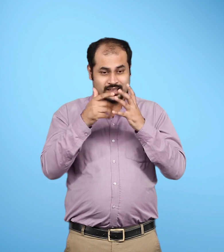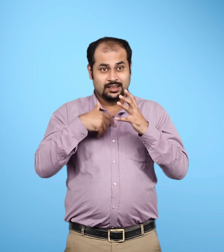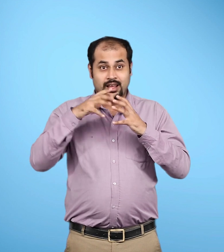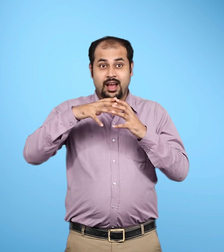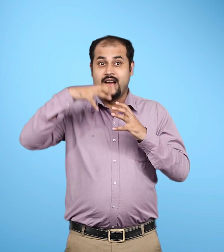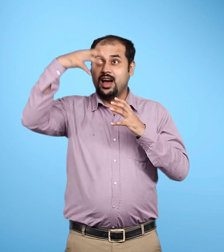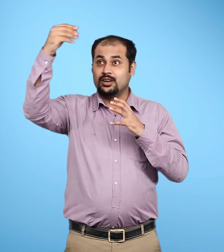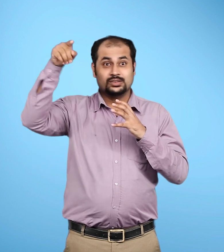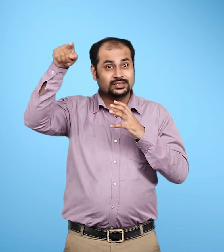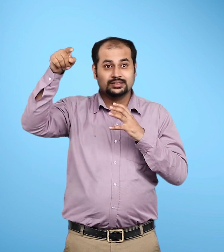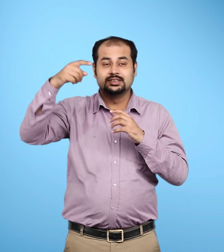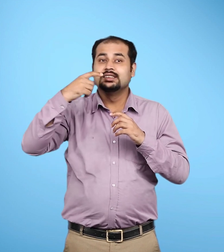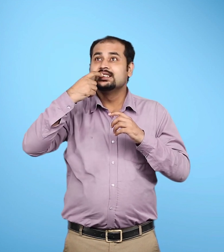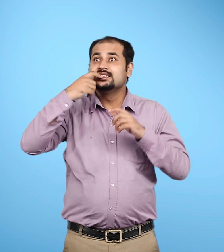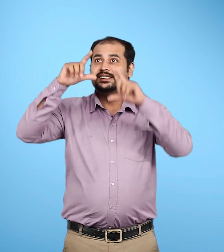चंद्रमा का चित्र दिखाया गया है